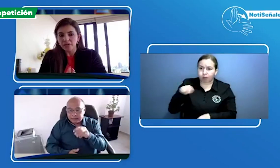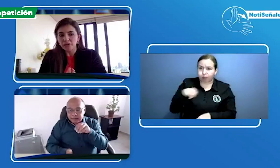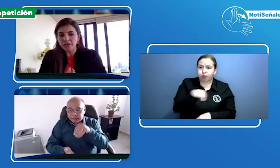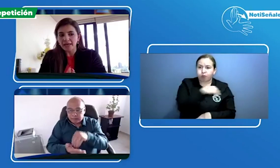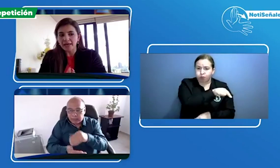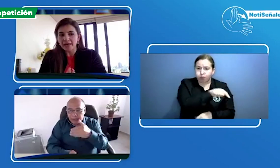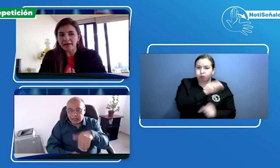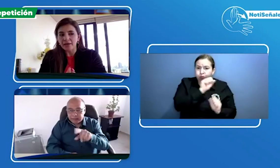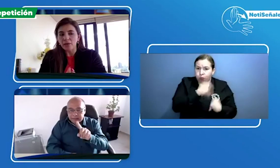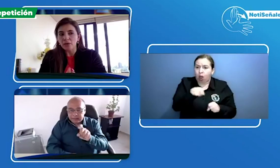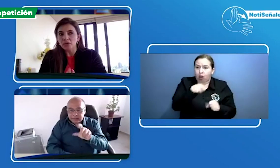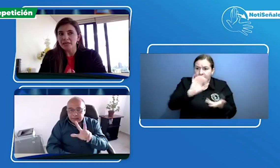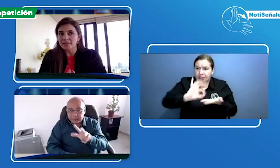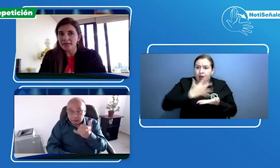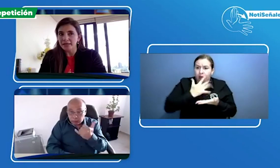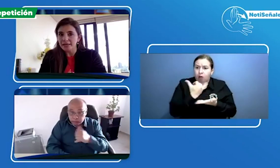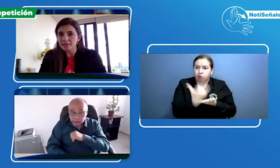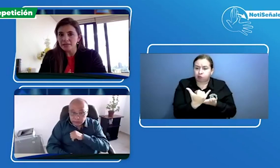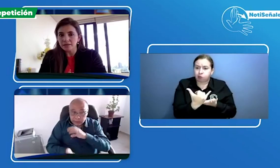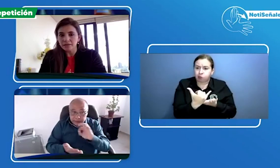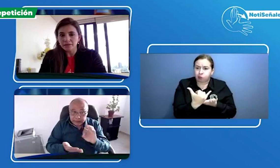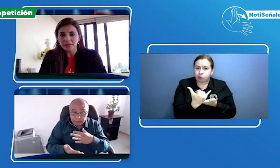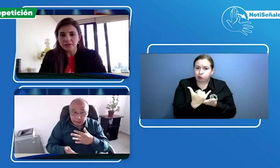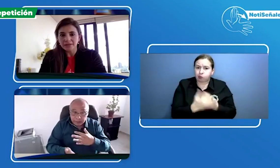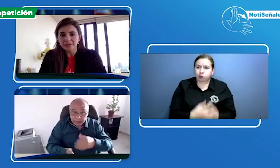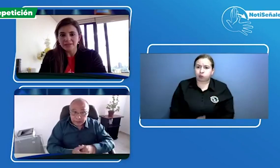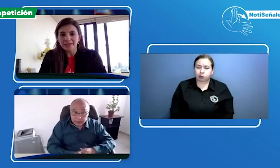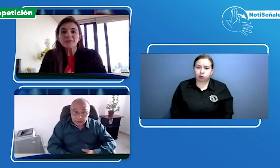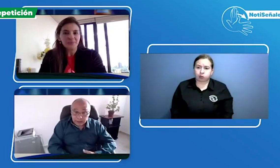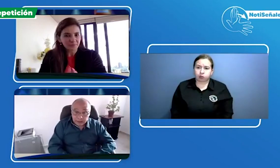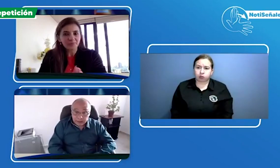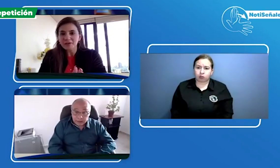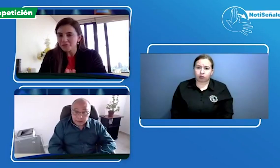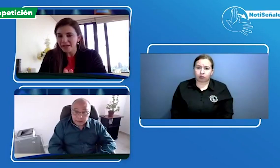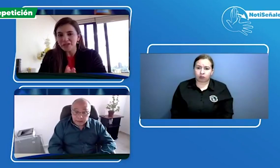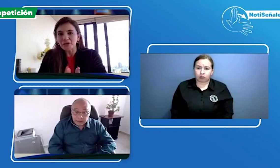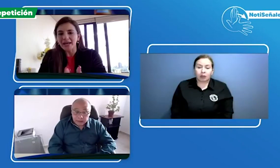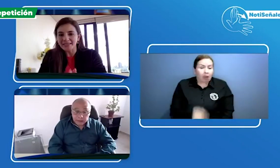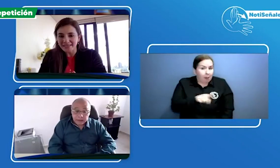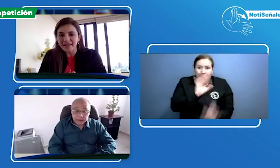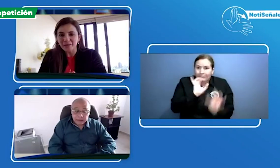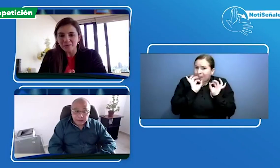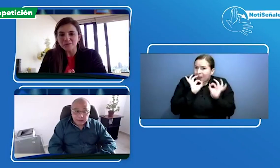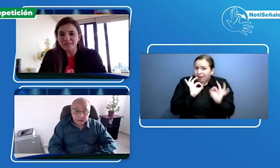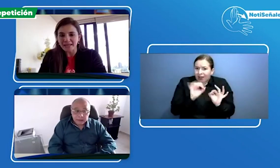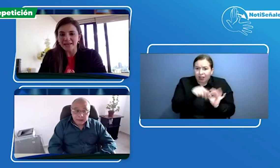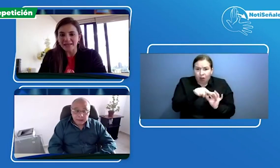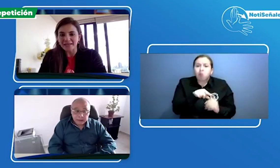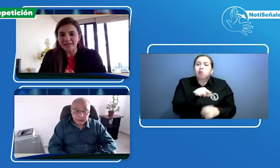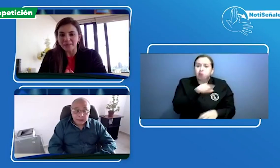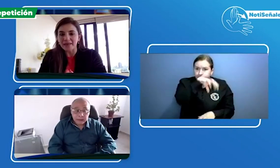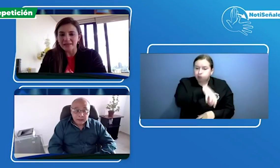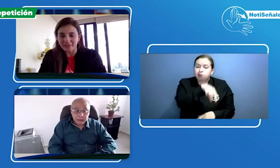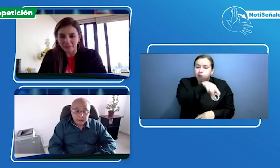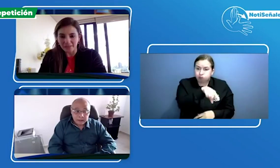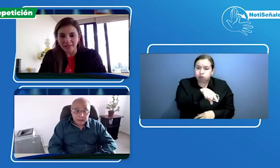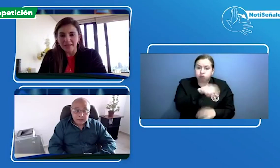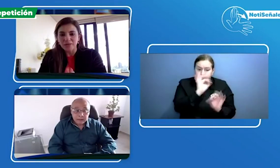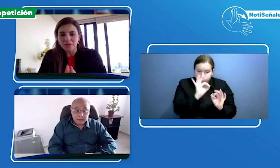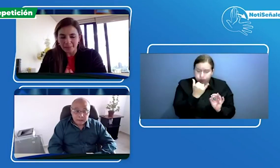donde cuando te acerques en la calle 63 perfecto allá tenemos nuestro tema de servir nuestra